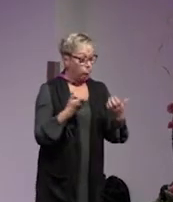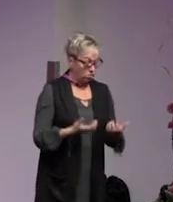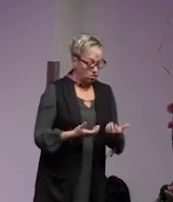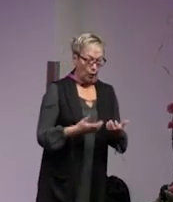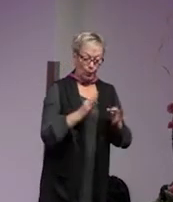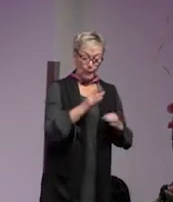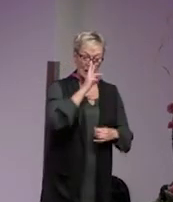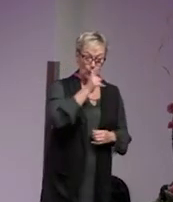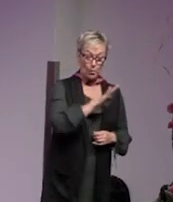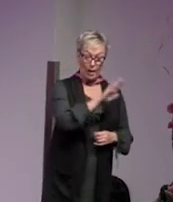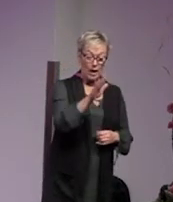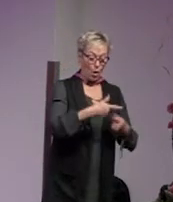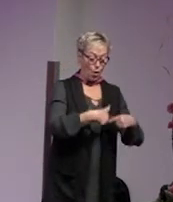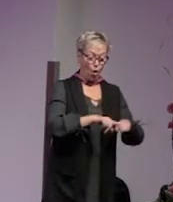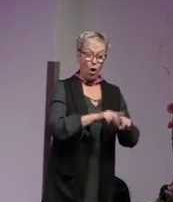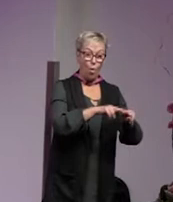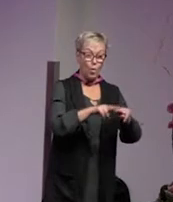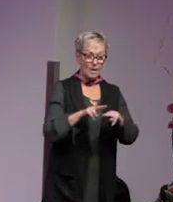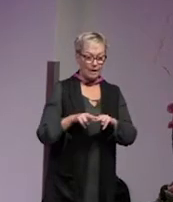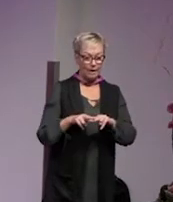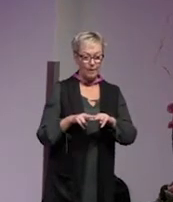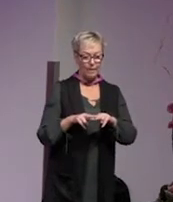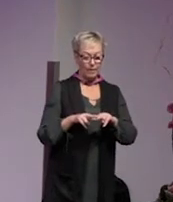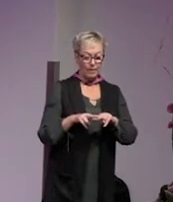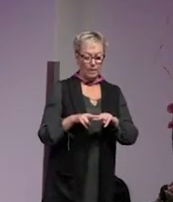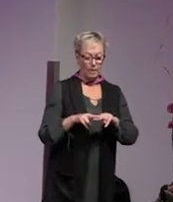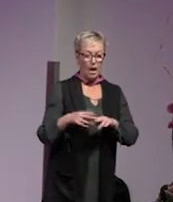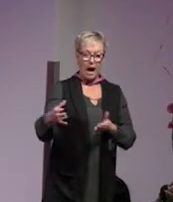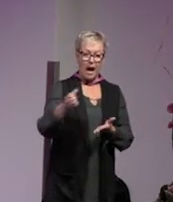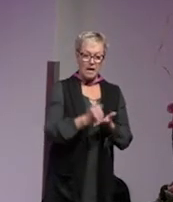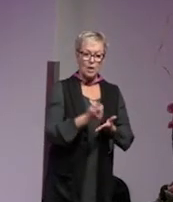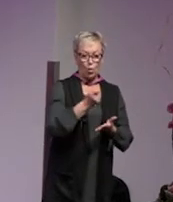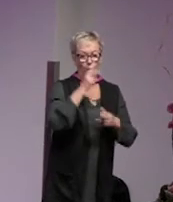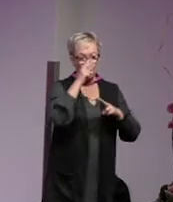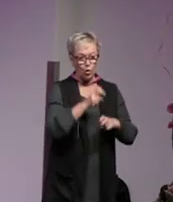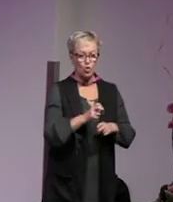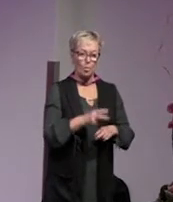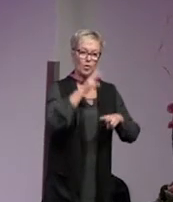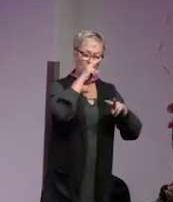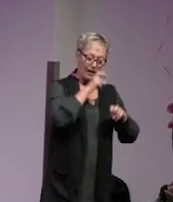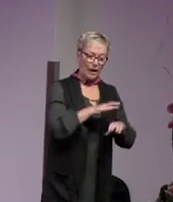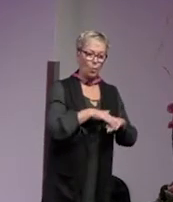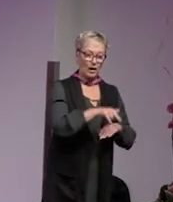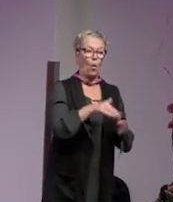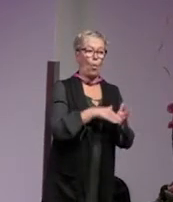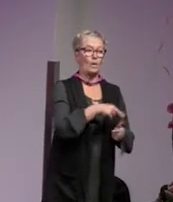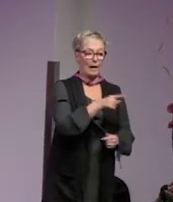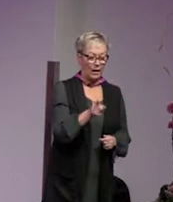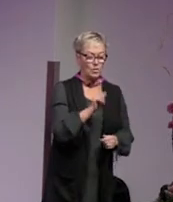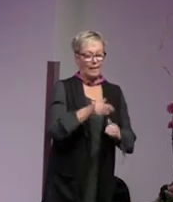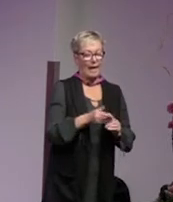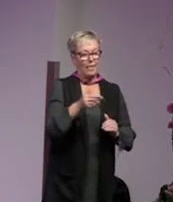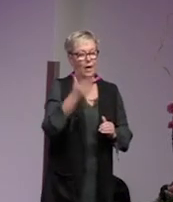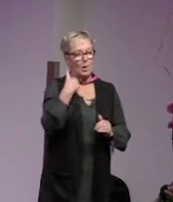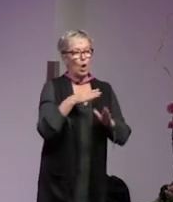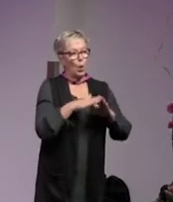hur det ser ut på era lokala orter anställ någon forskare som tar reda på det åt er därefter kan